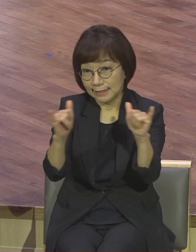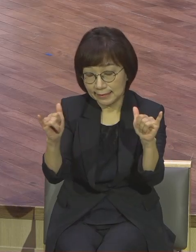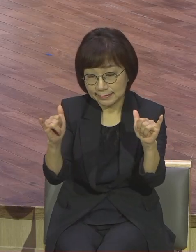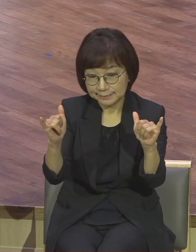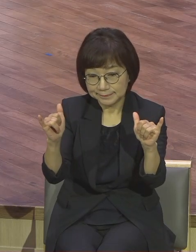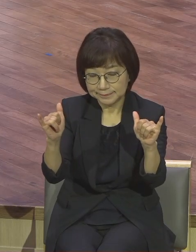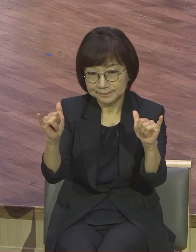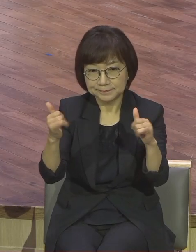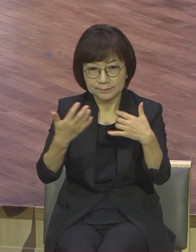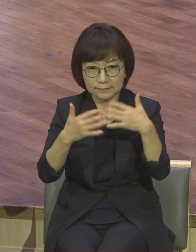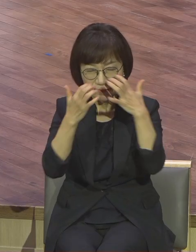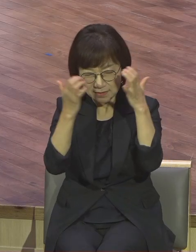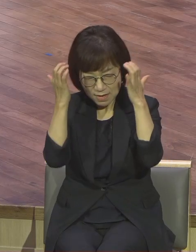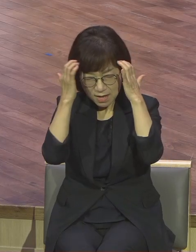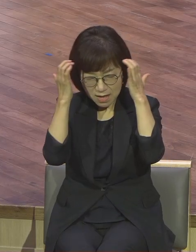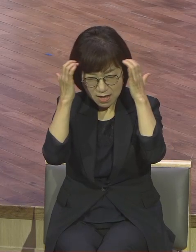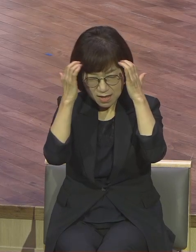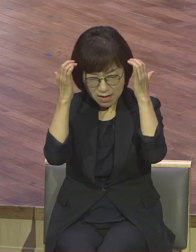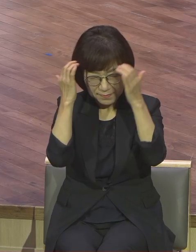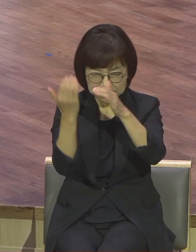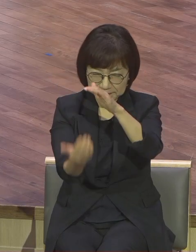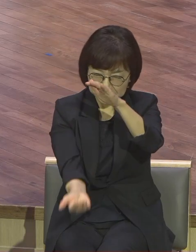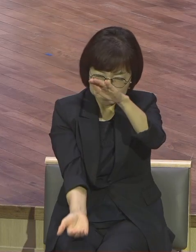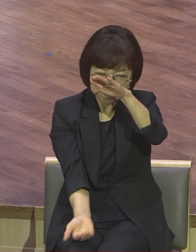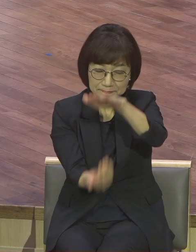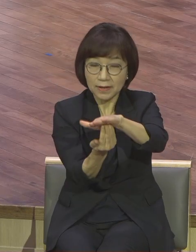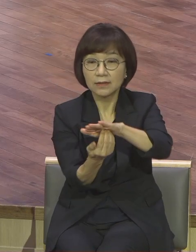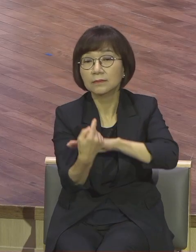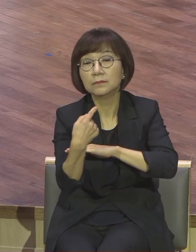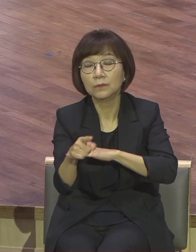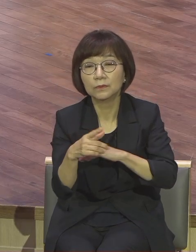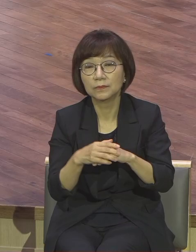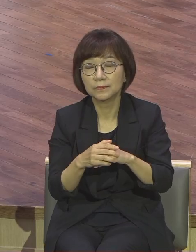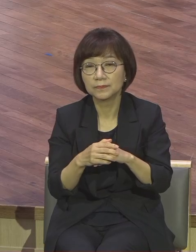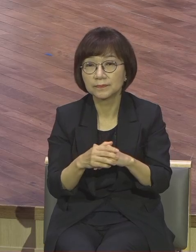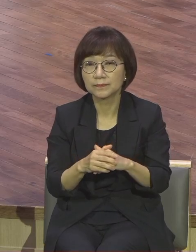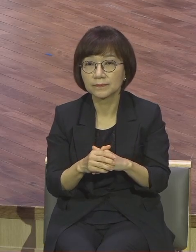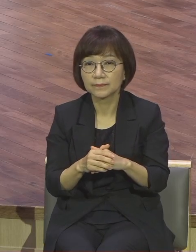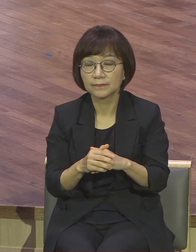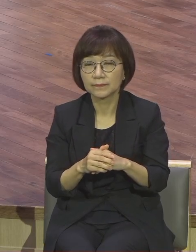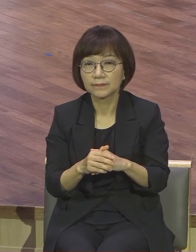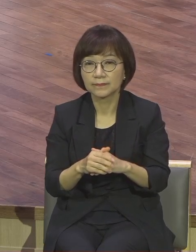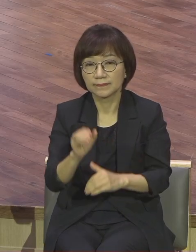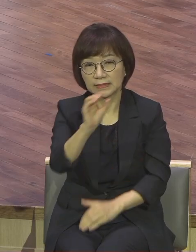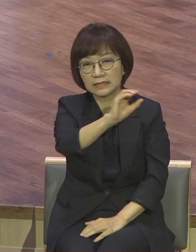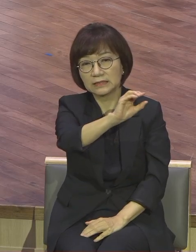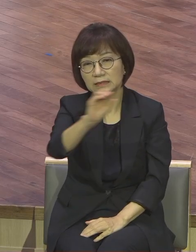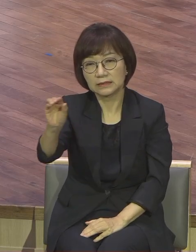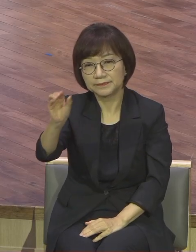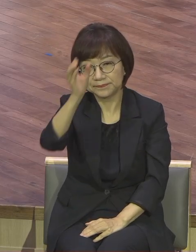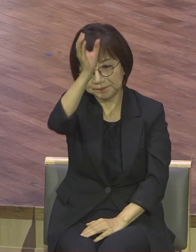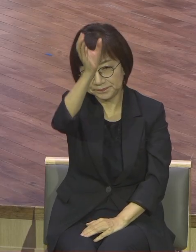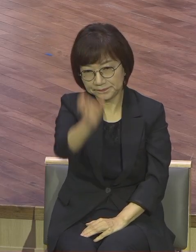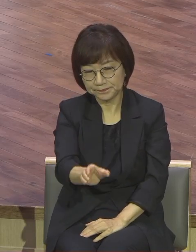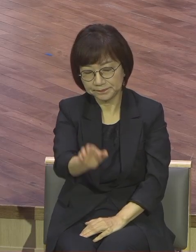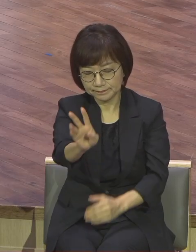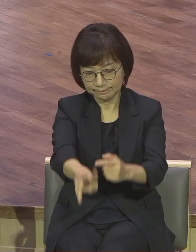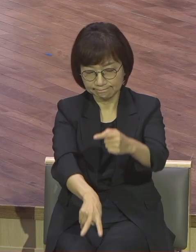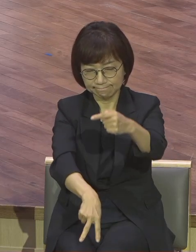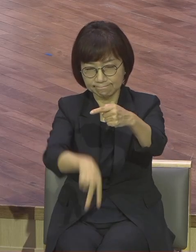힘든 고통이 십자가 처형입니다 십자가의